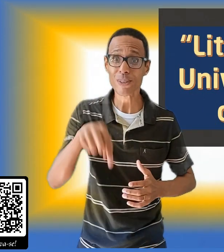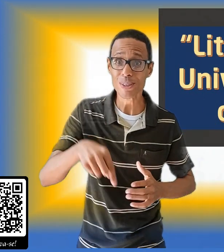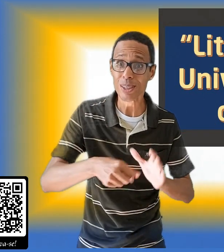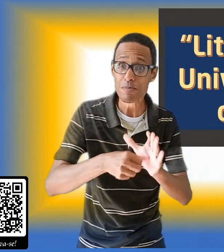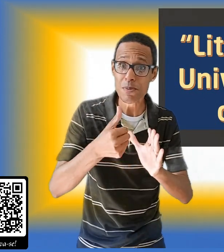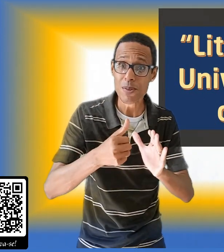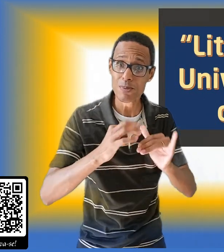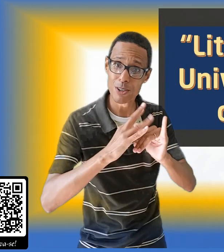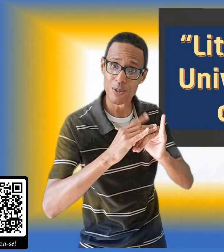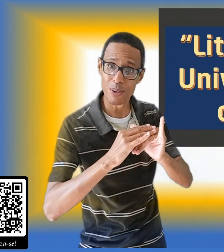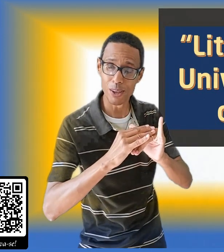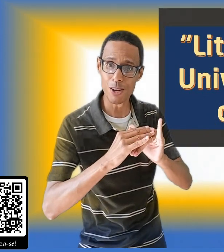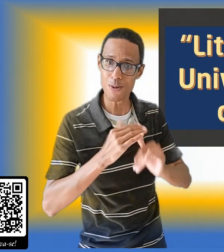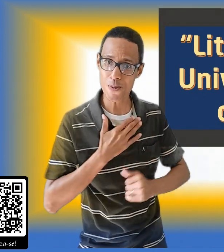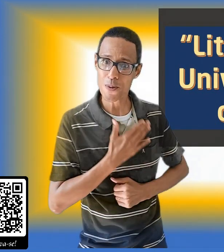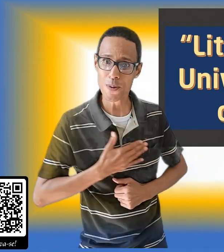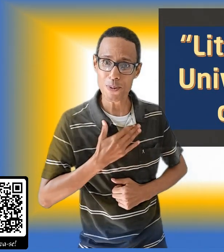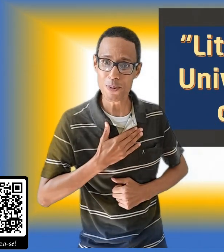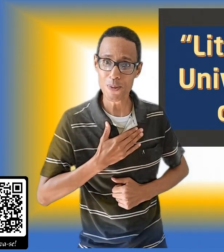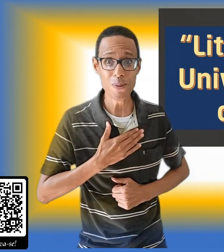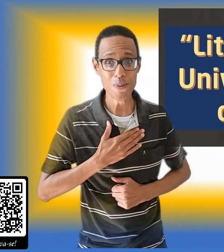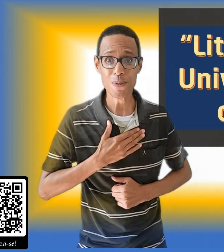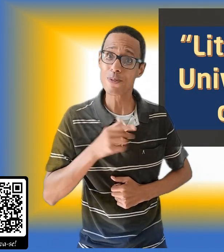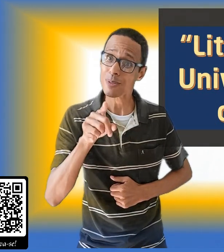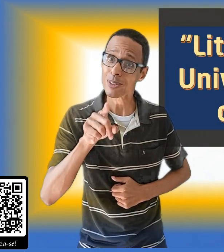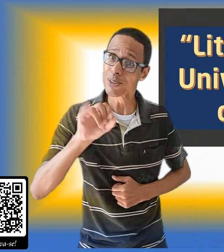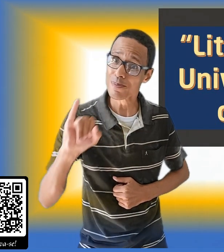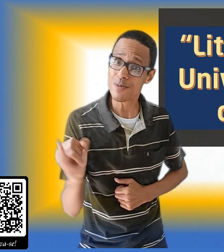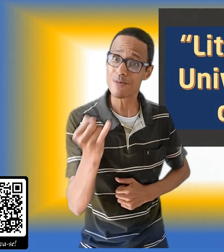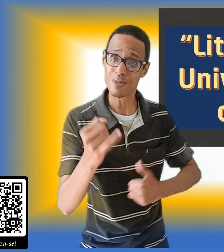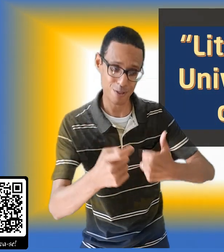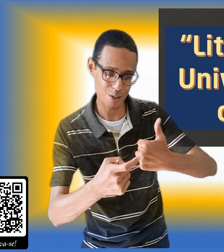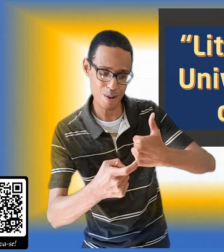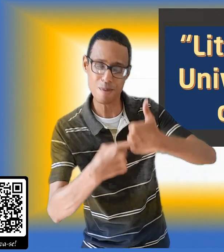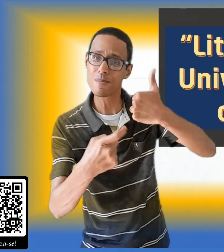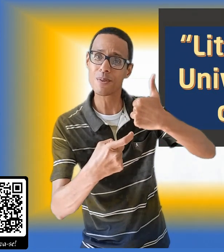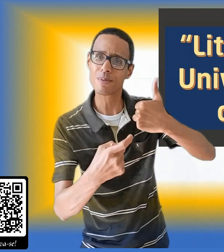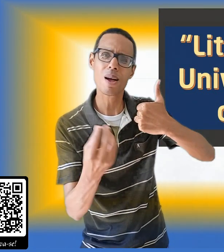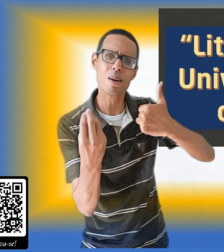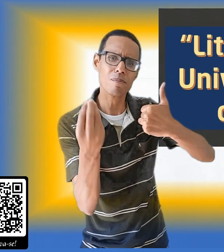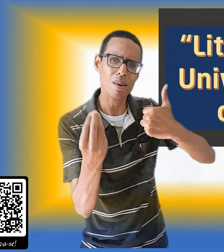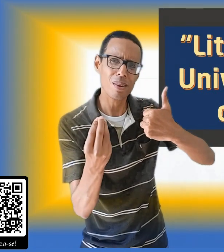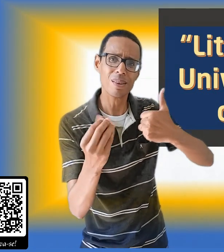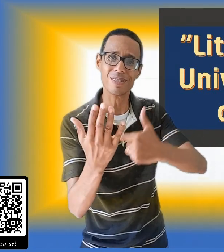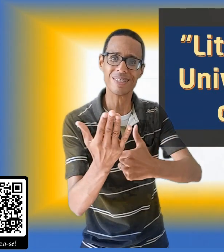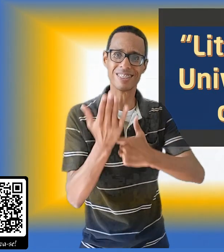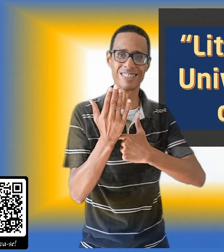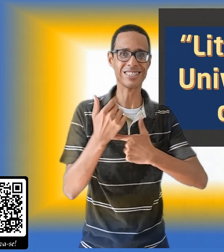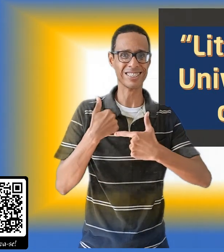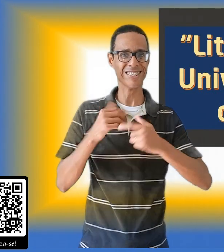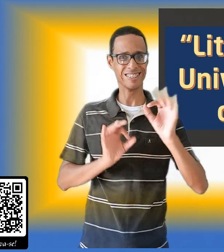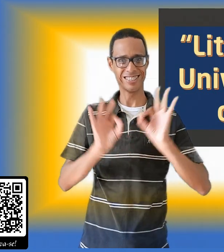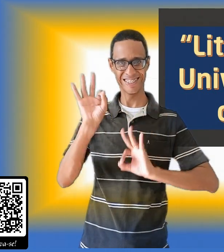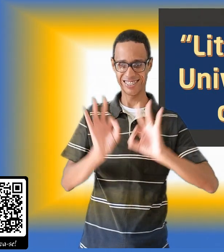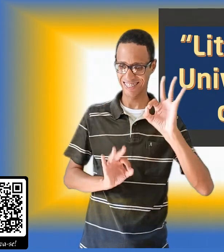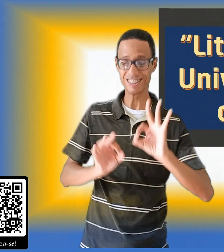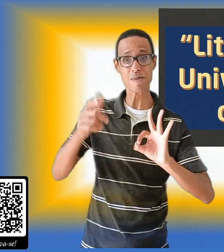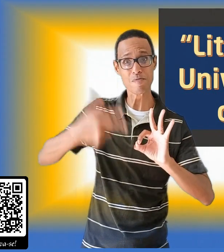chegou agora no canal e gostou do conteúdo, corre aqui abaixo e deixe o seu joinha para impulsionar ainda mais a